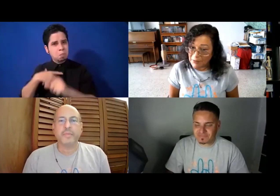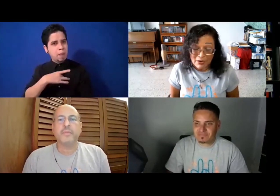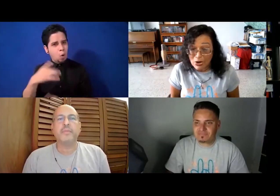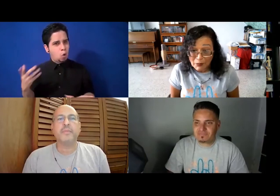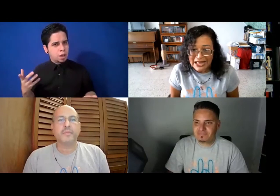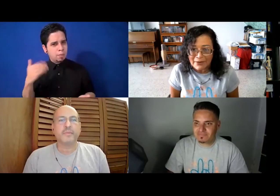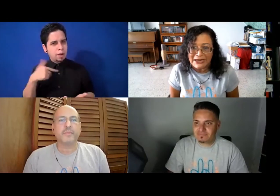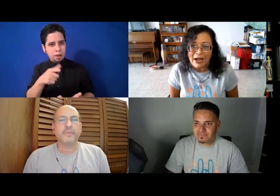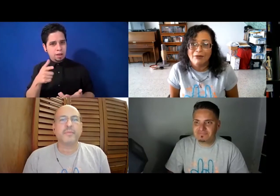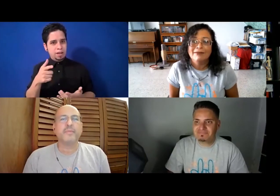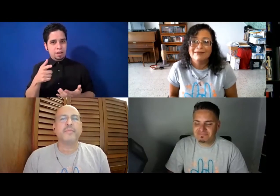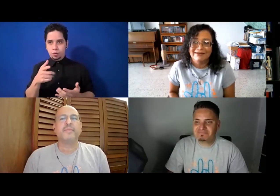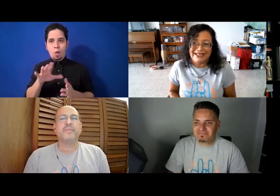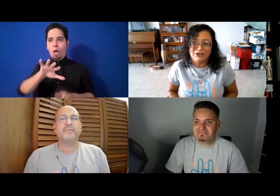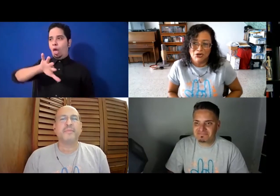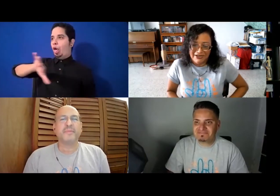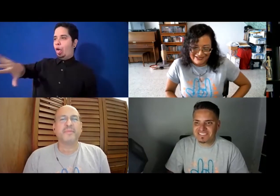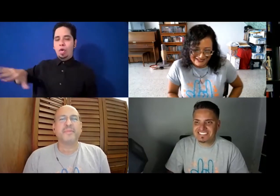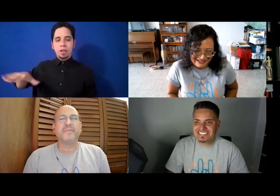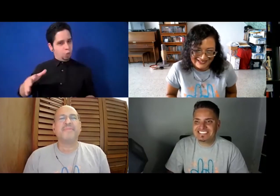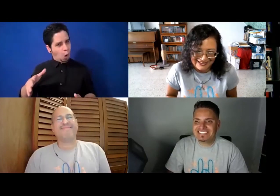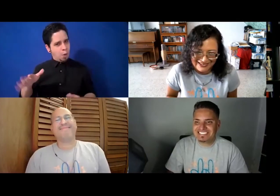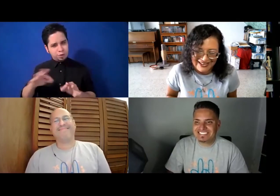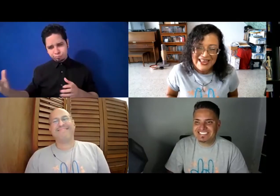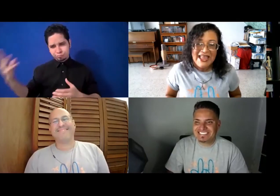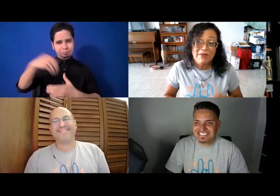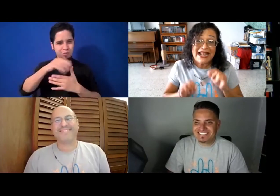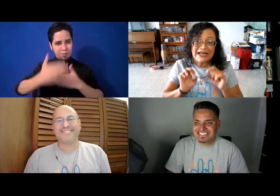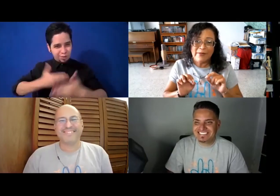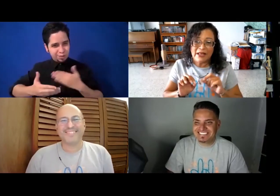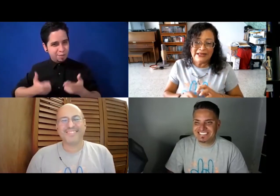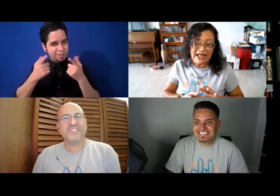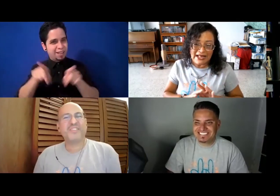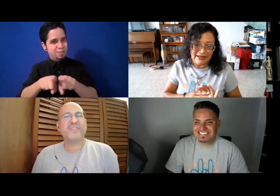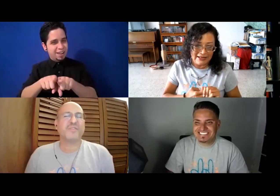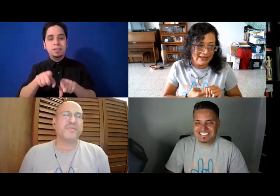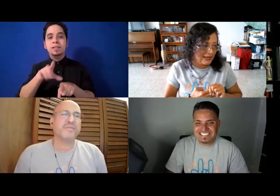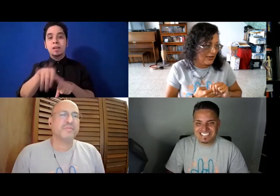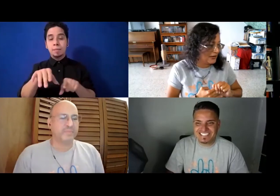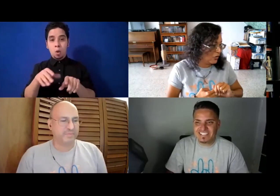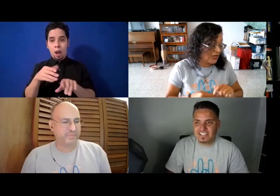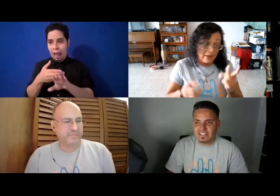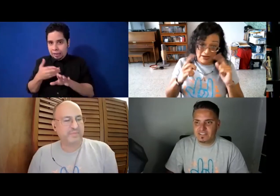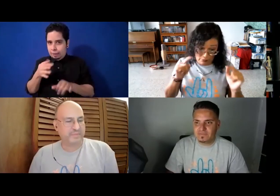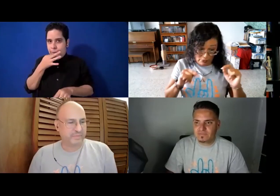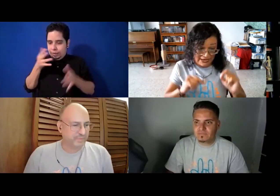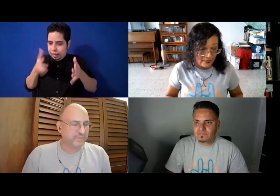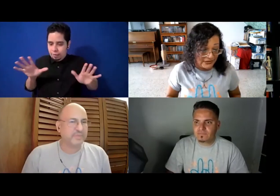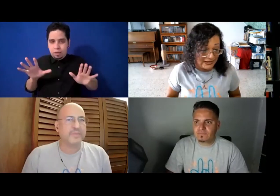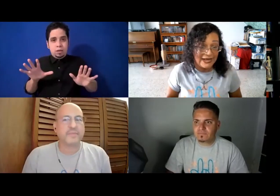no las puedo dejar para el lado, he dicho. Mira, rápidamente, antes de irnos, déjame volver a repetir que